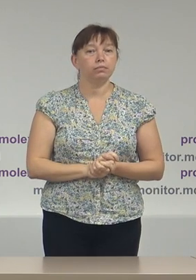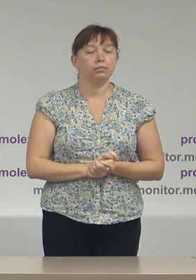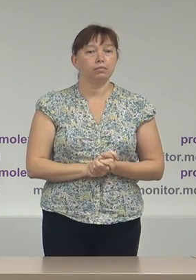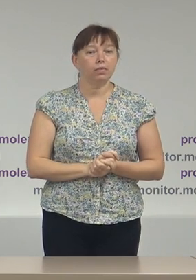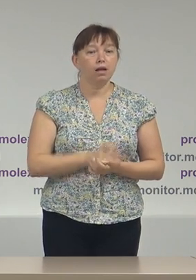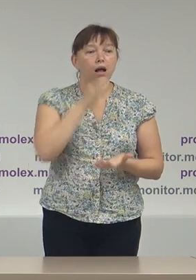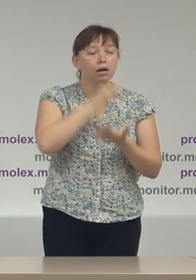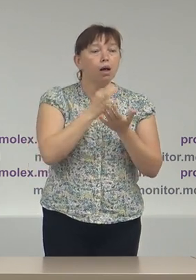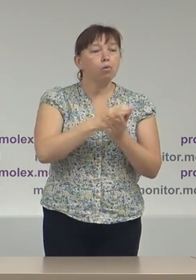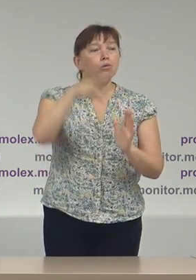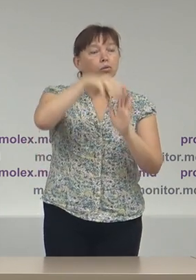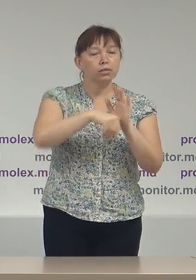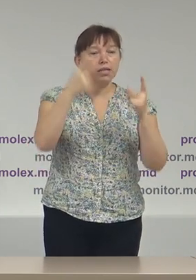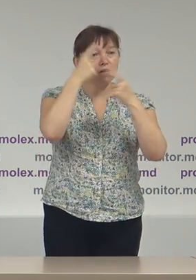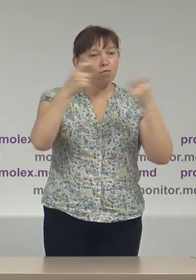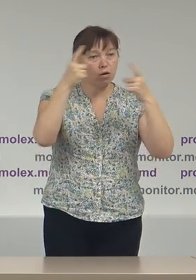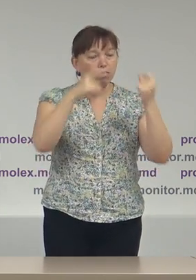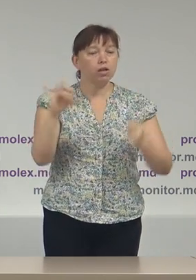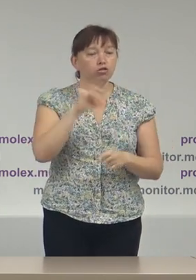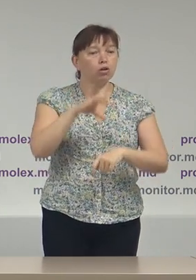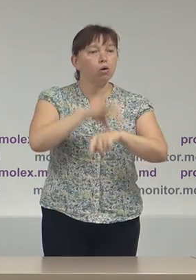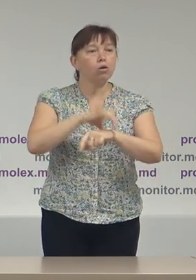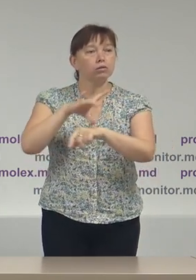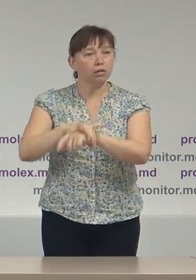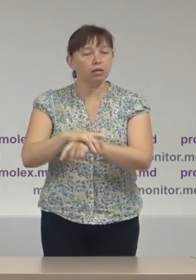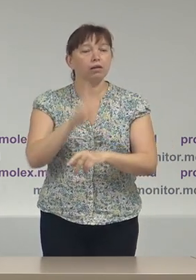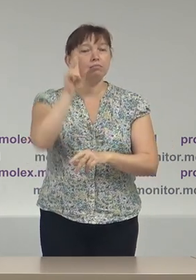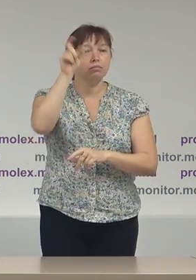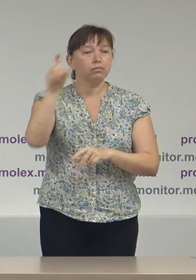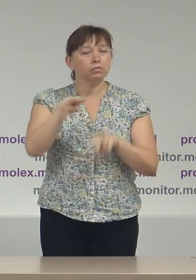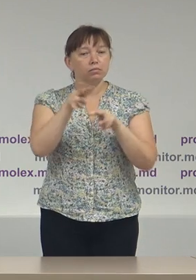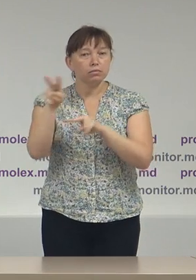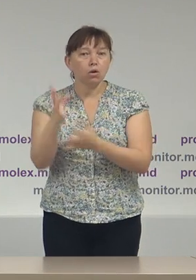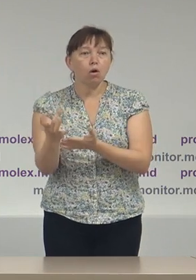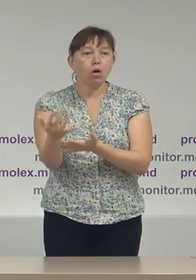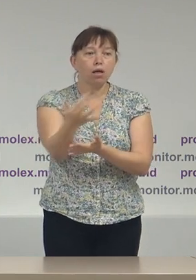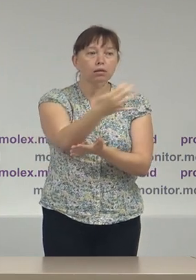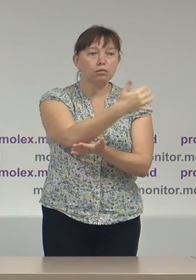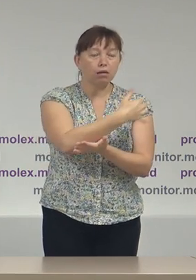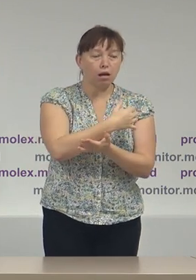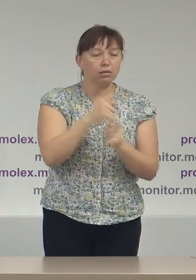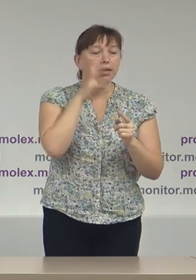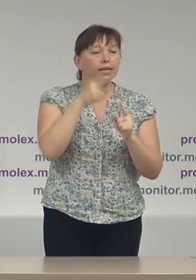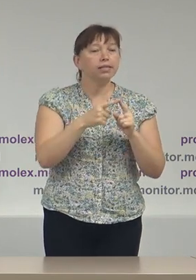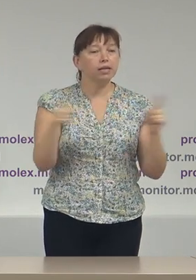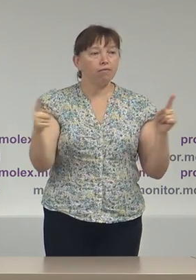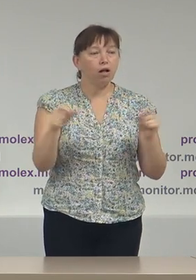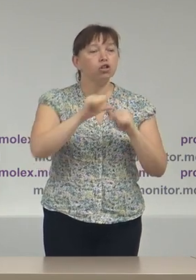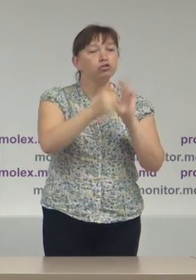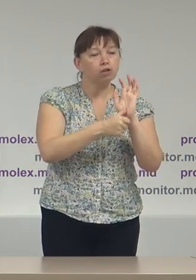Raportul conține informații și constatările observatorilor colectate în intervalul 16